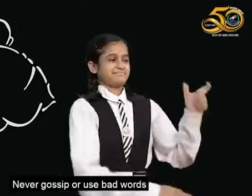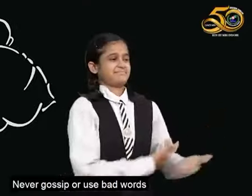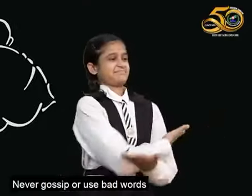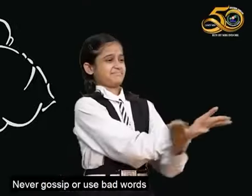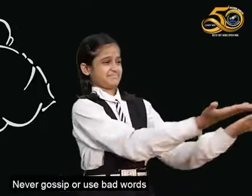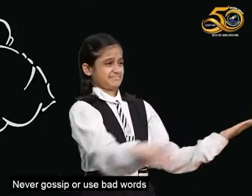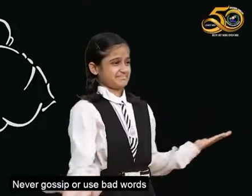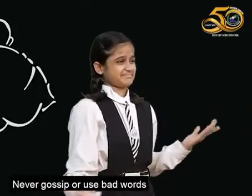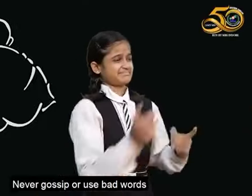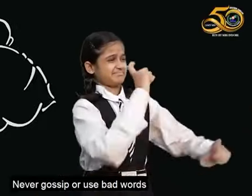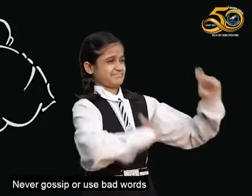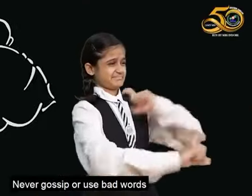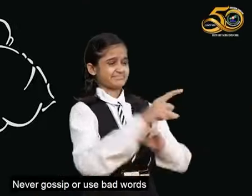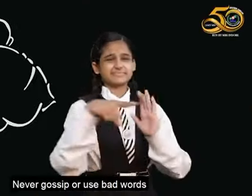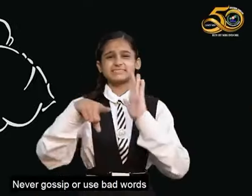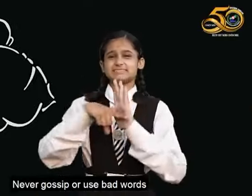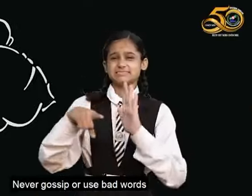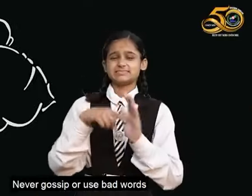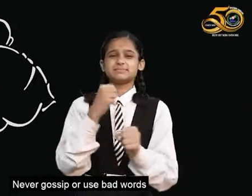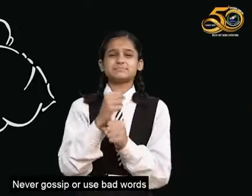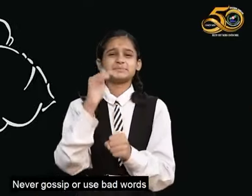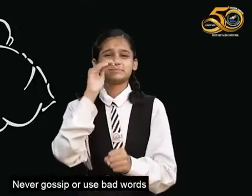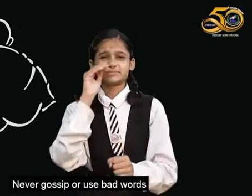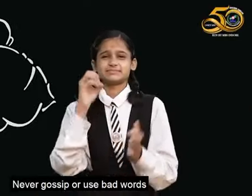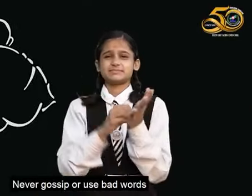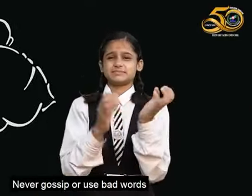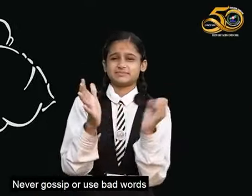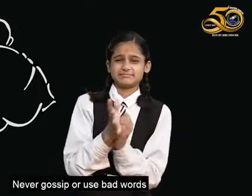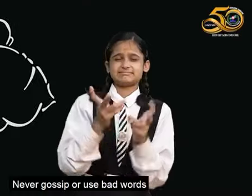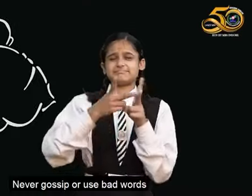चुगली, निंदा तथा बुरे शब्द का हमें उपियोग नहीं करना चाहिए